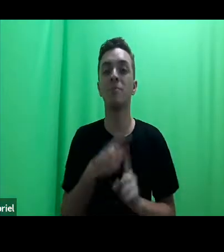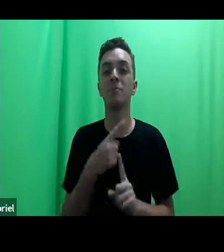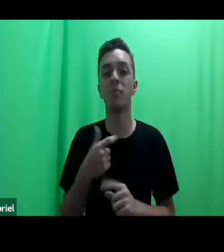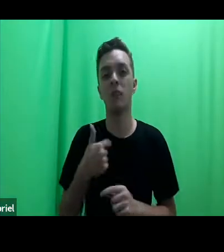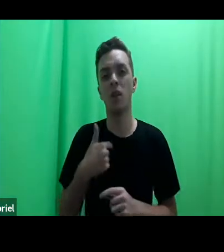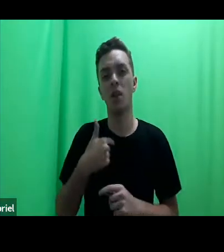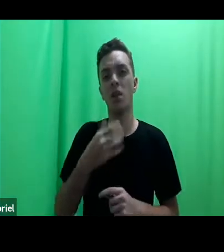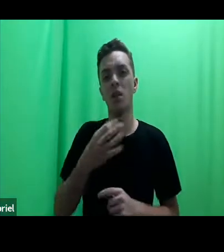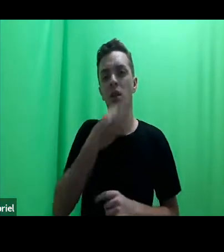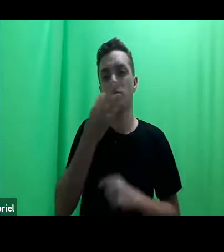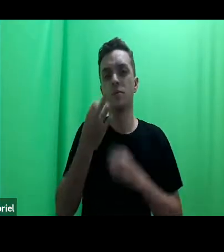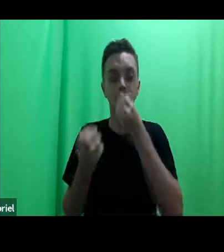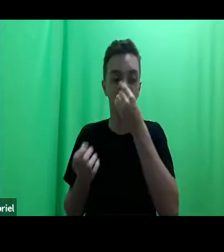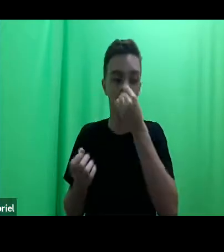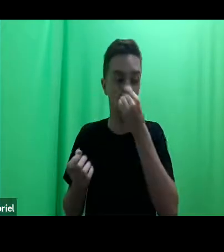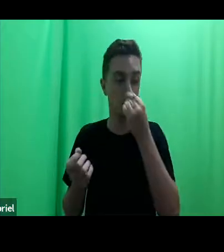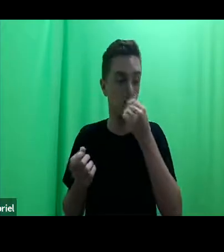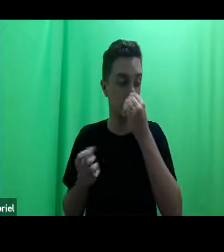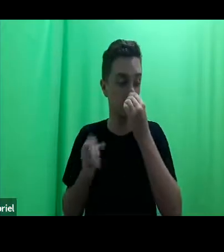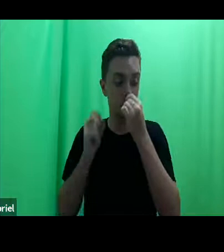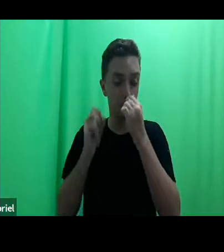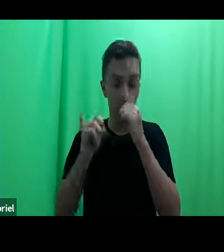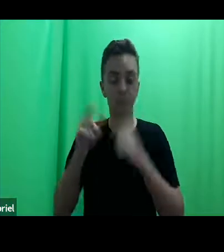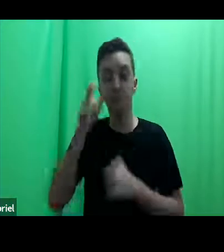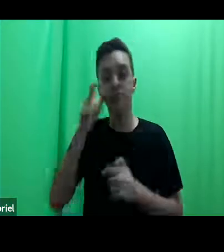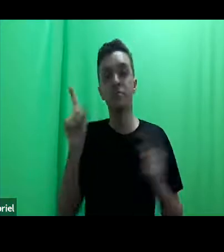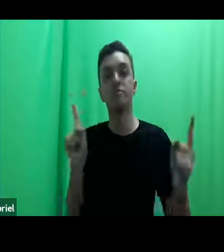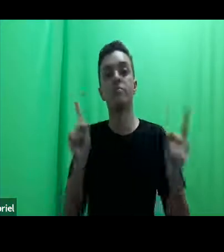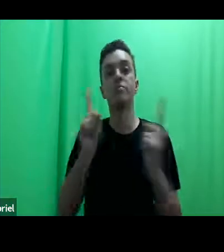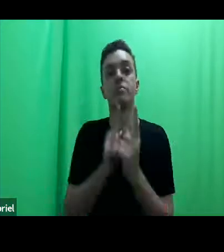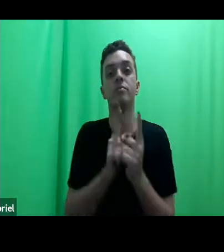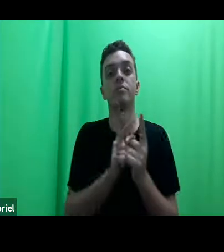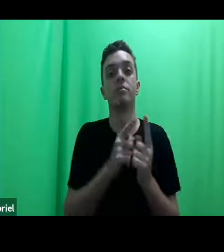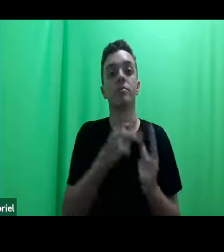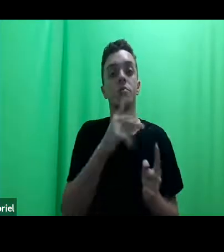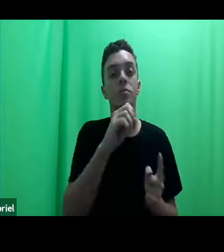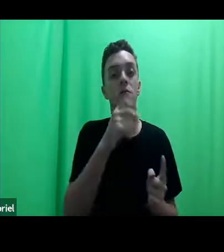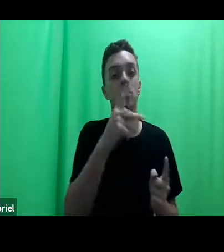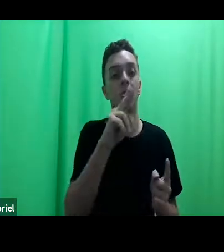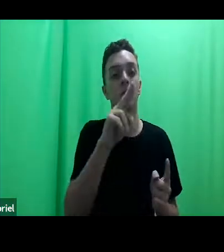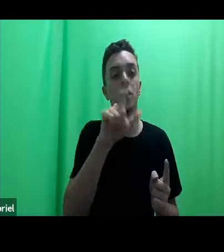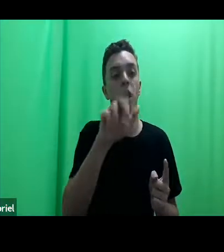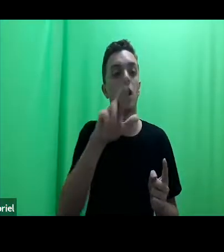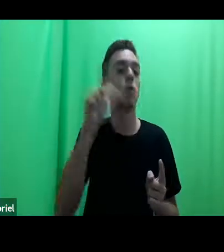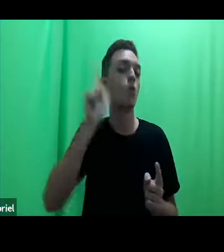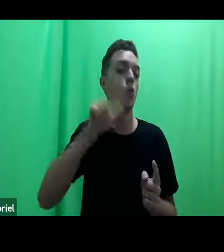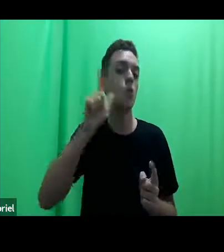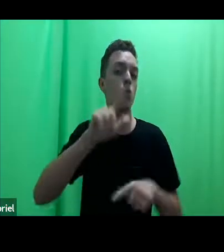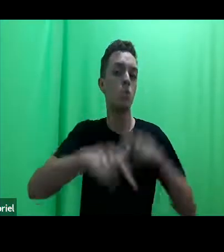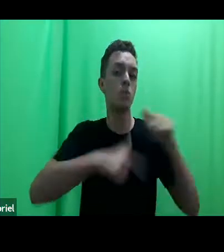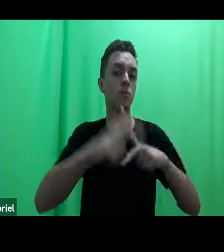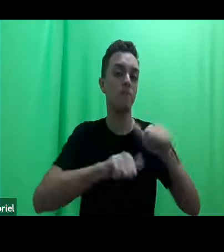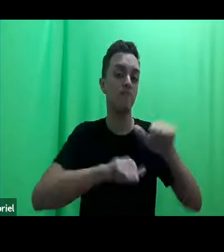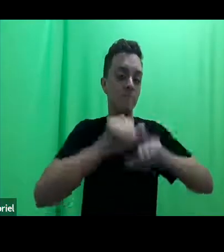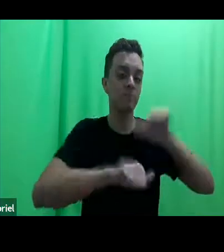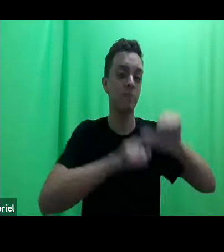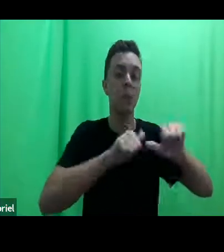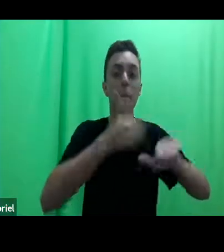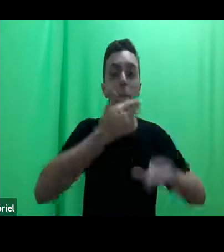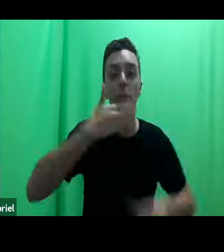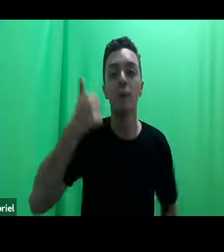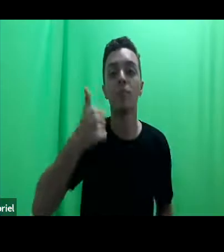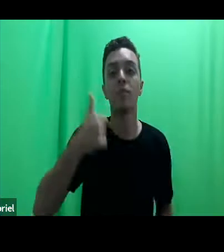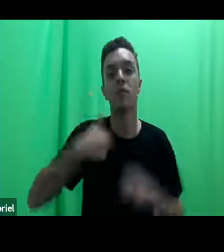aproximarem mais da advocacia popular, elas têm um potencial transformador maior. E agora eu vou explicar por quê. A